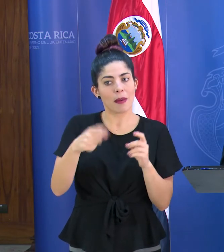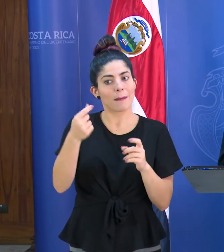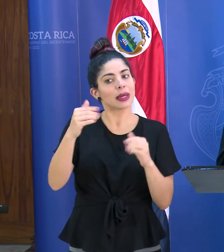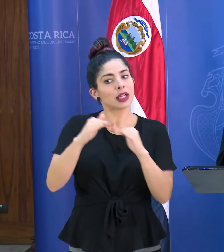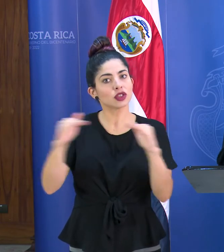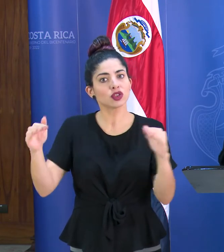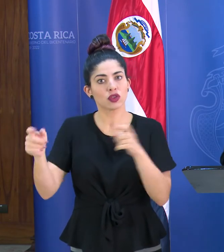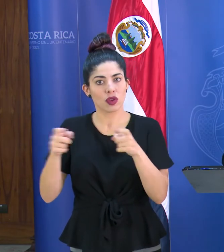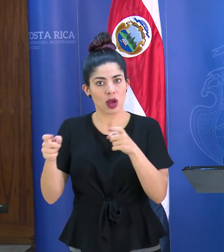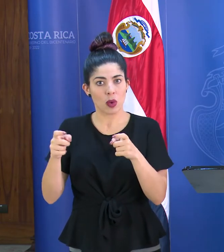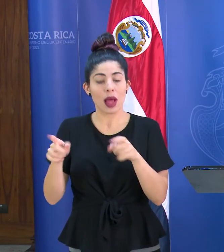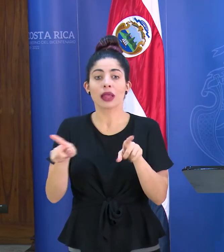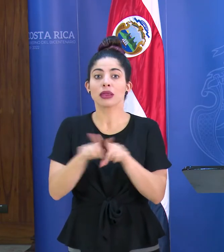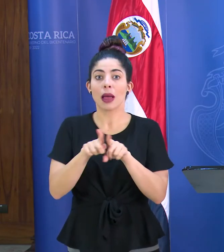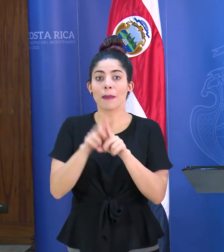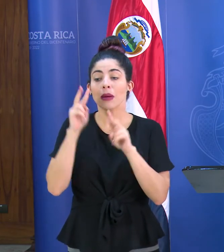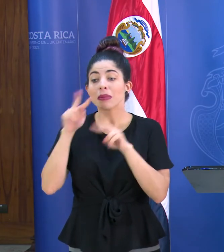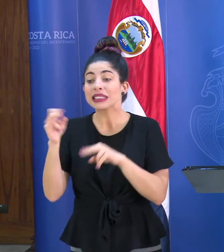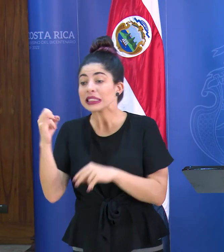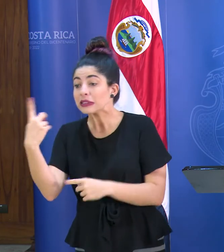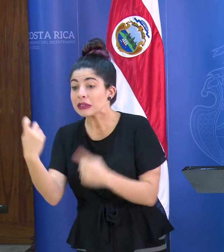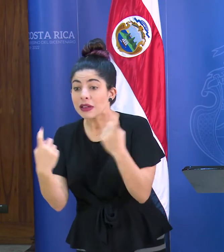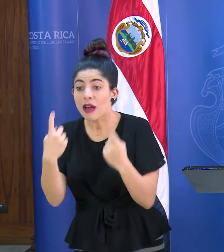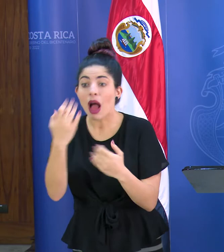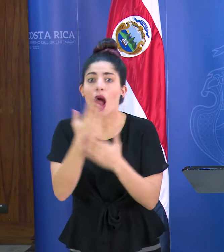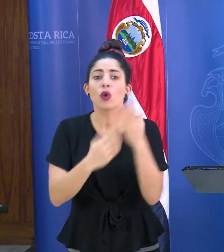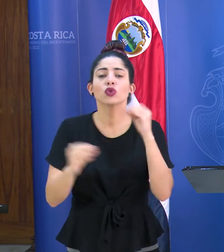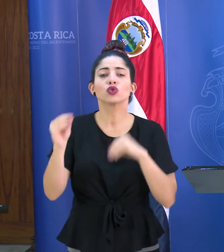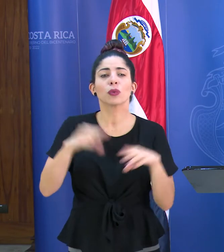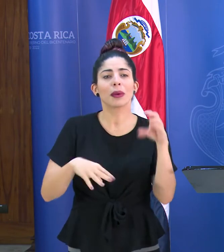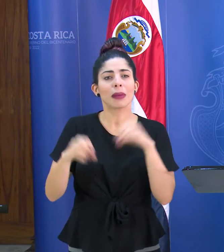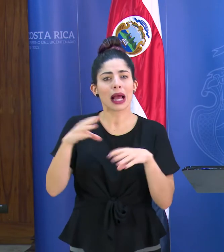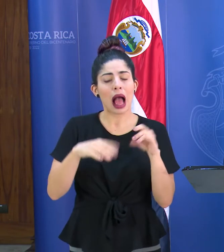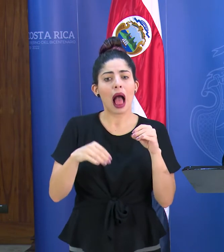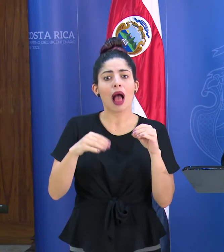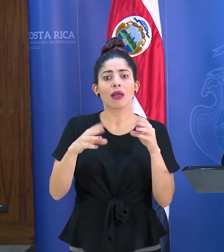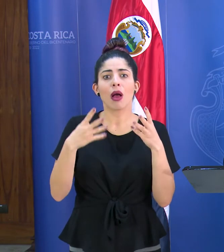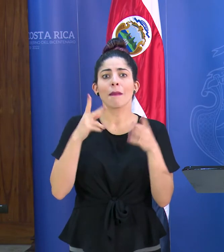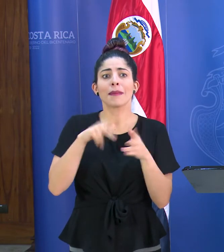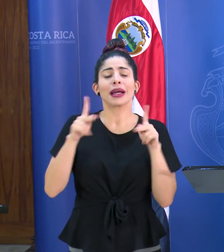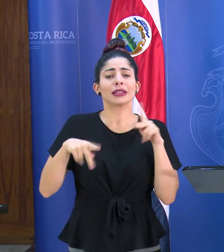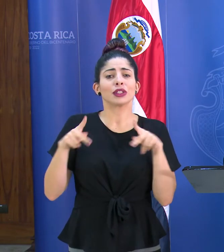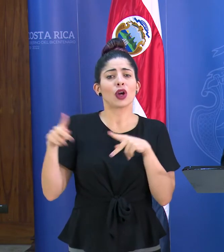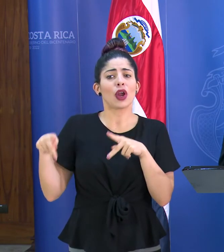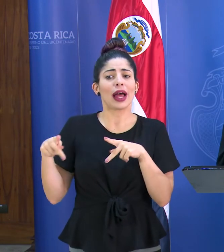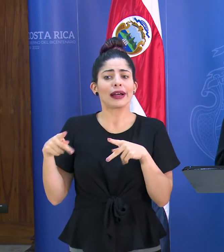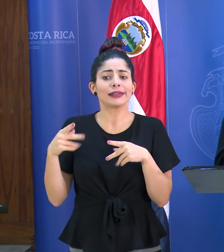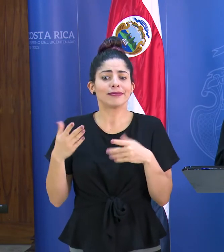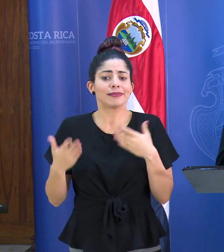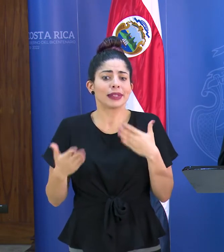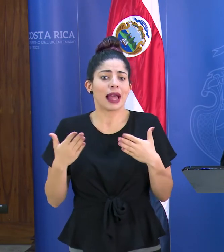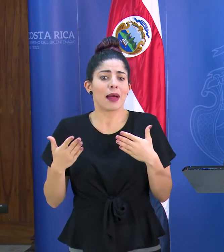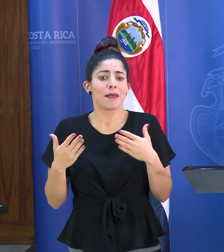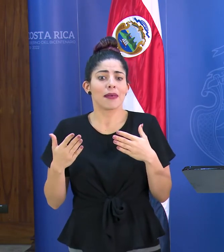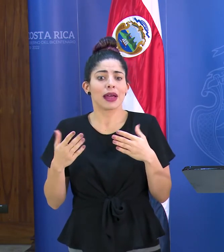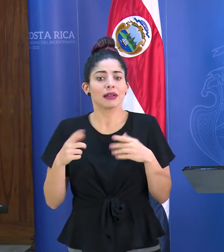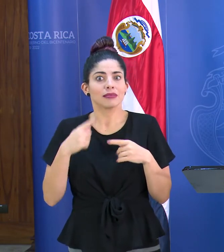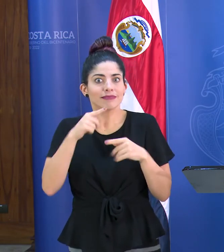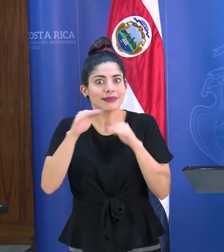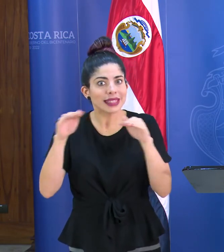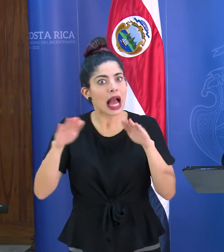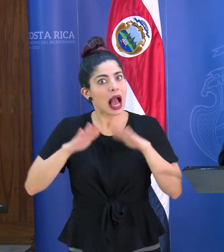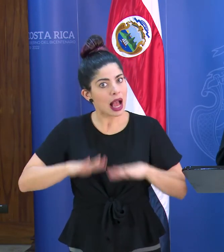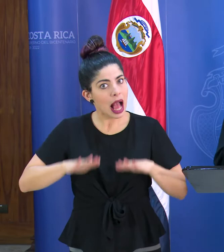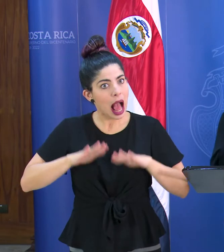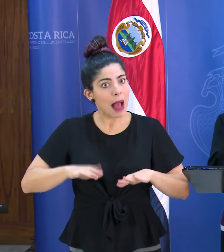atentos al tema del desabasto en algunos supermercados, puesto que la gente tal vez, el llamado a la calma es muy